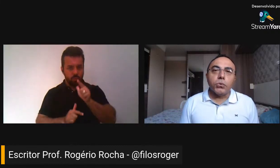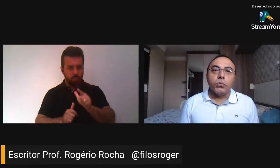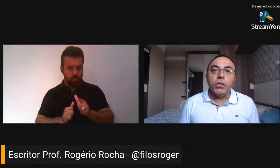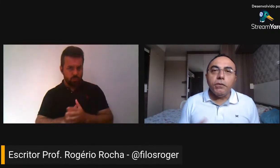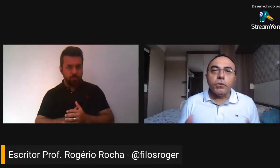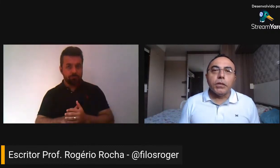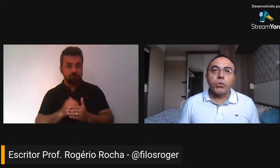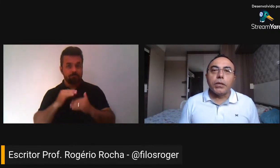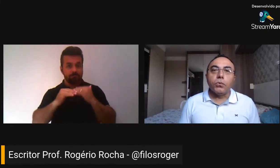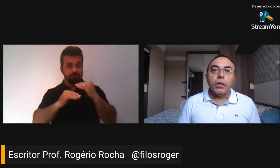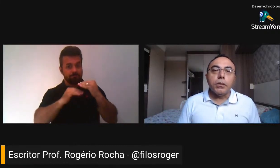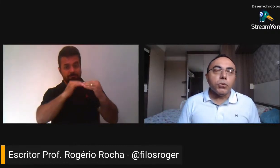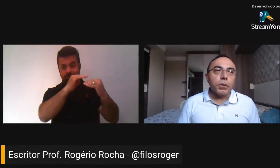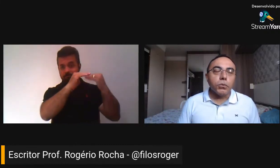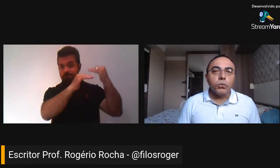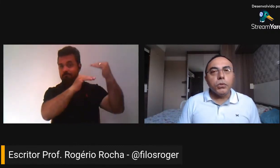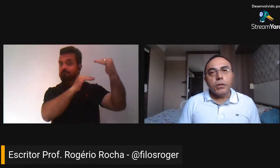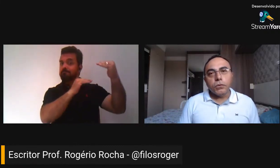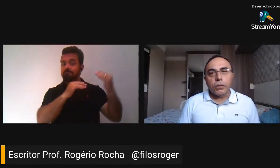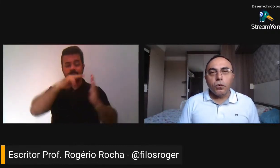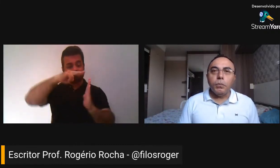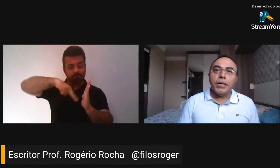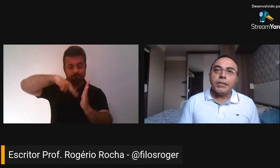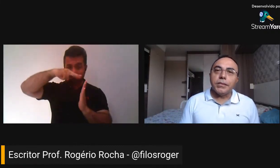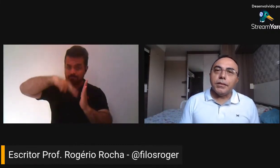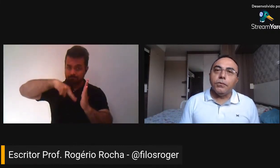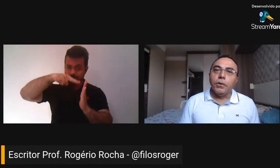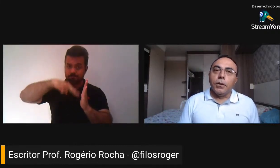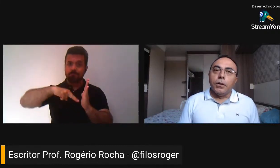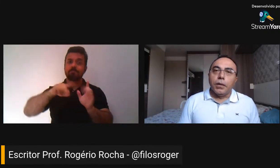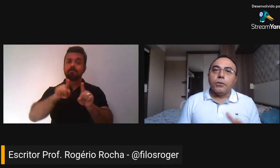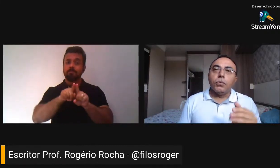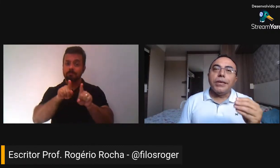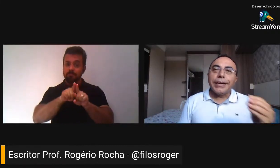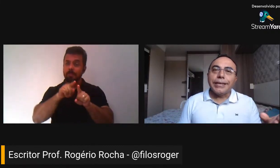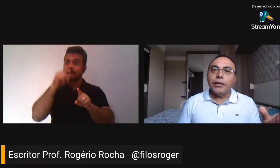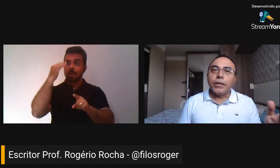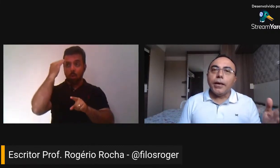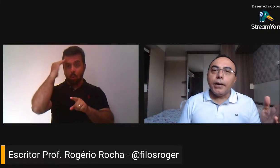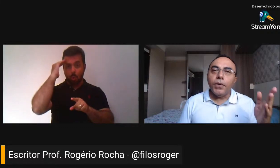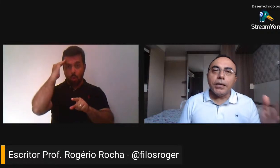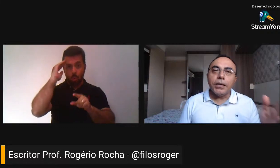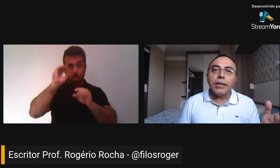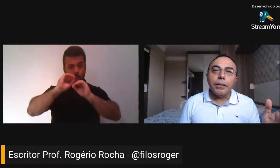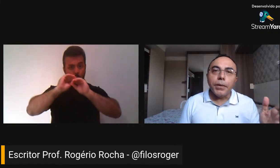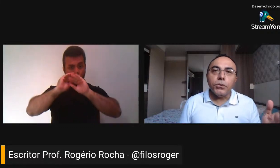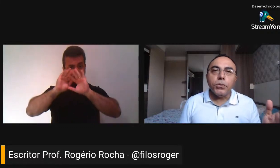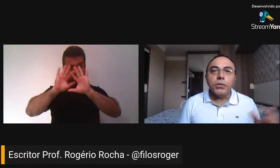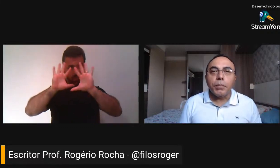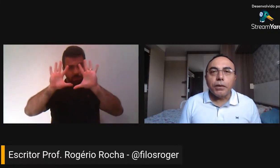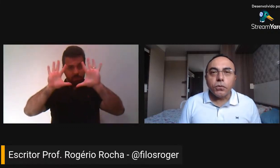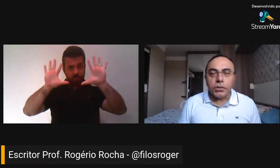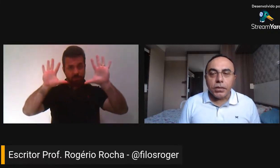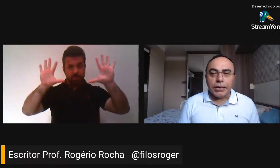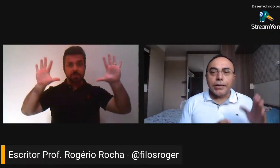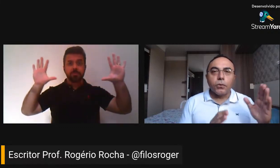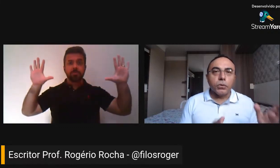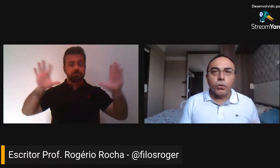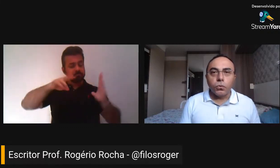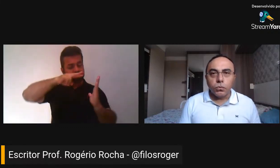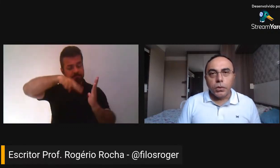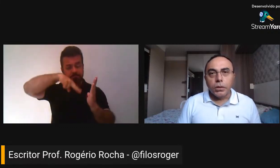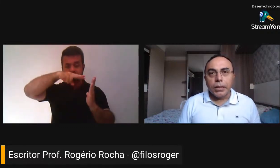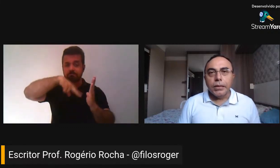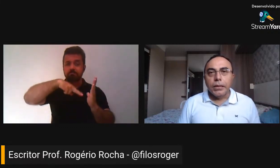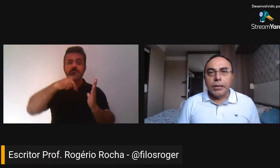vez mais o nível da sua leitura e, sobretudo, o nível da compreensão. O que aquilo quer verdadeiramente dizer para você, aquele